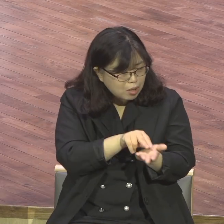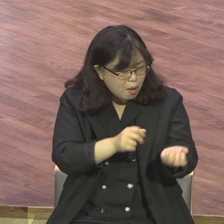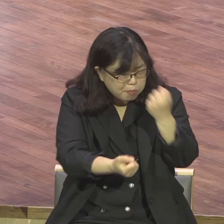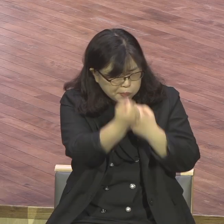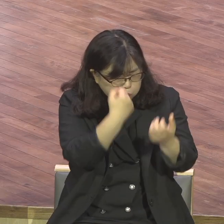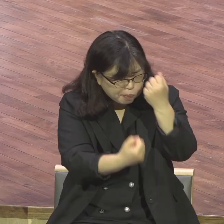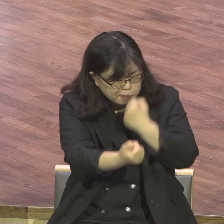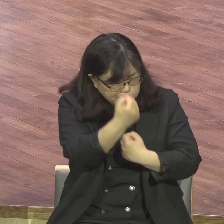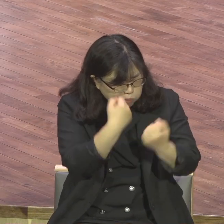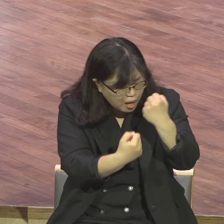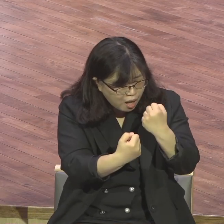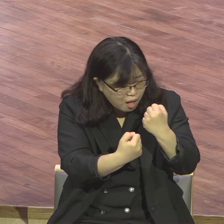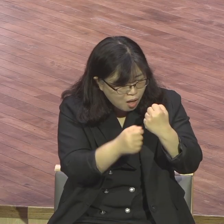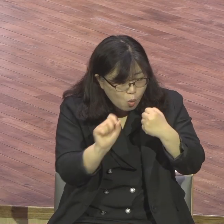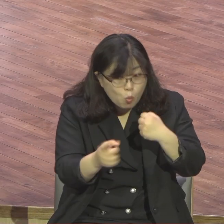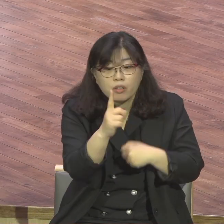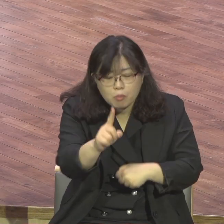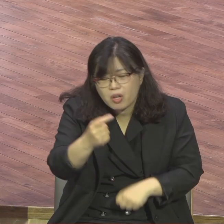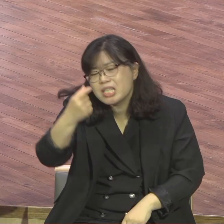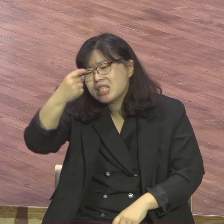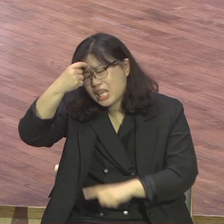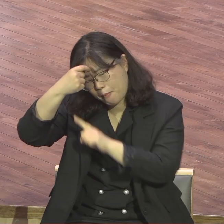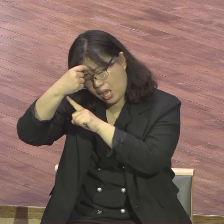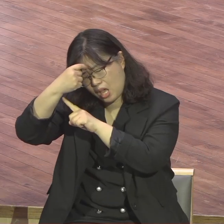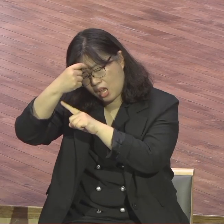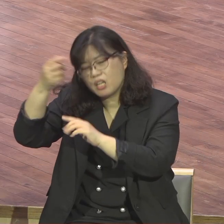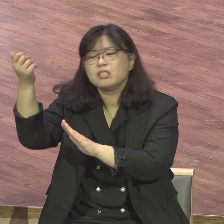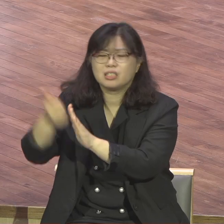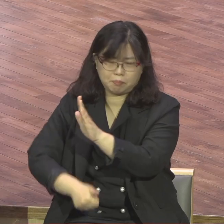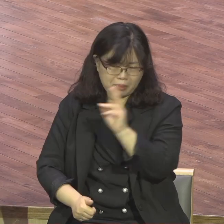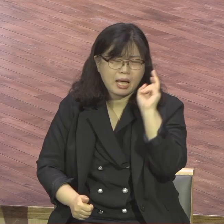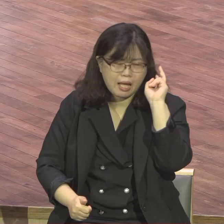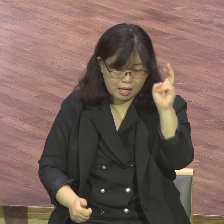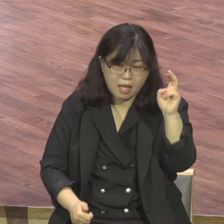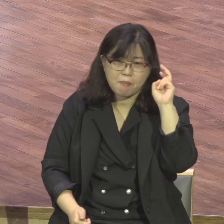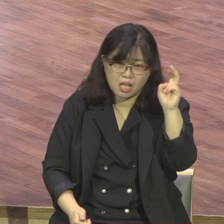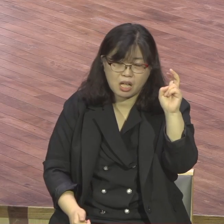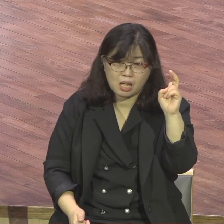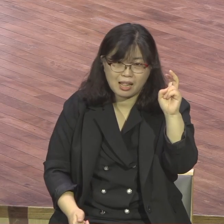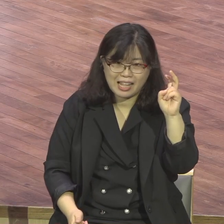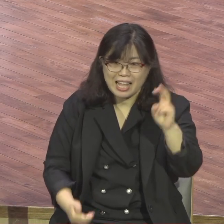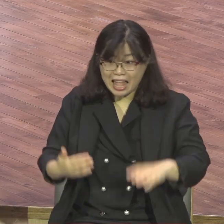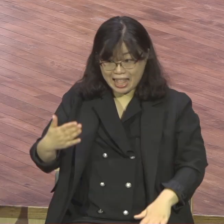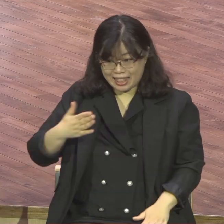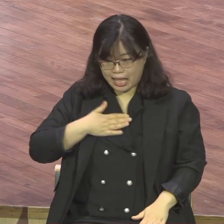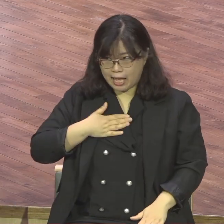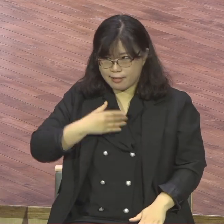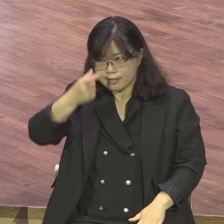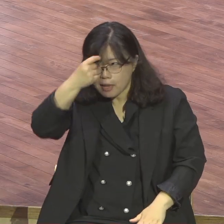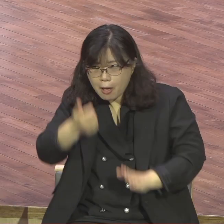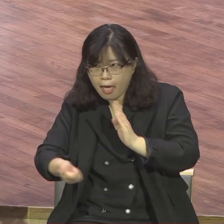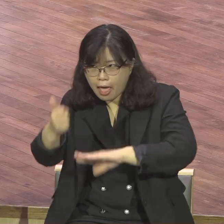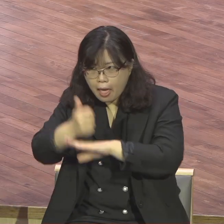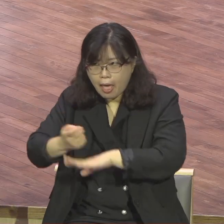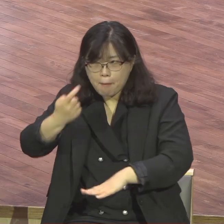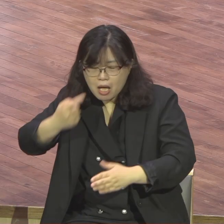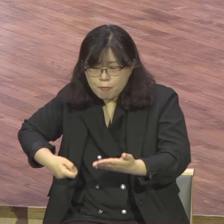들이기 시작하면 하나님이 거짓말같이 싹 다 회복시켜주십니다 그게 우리 성도의